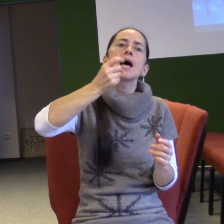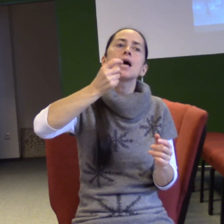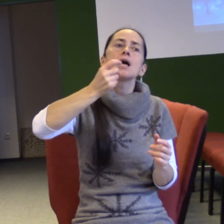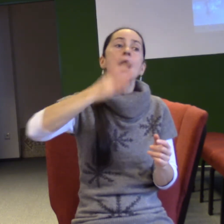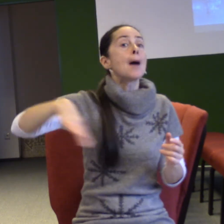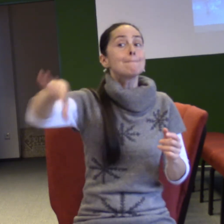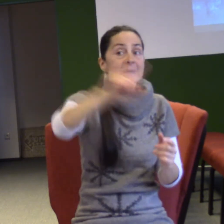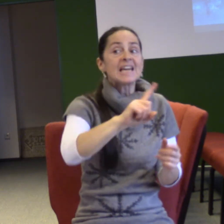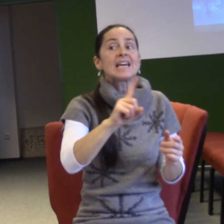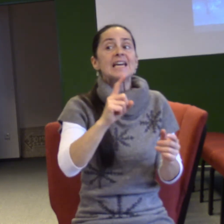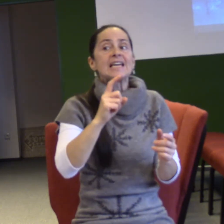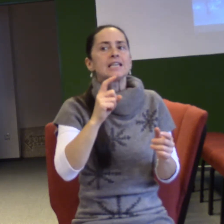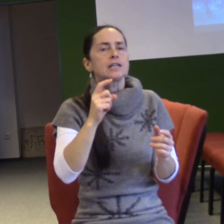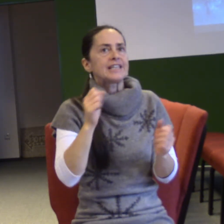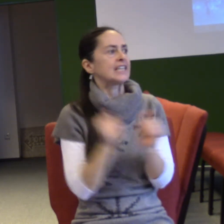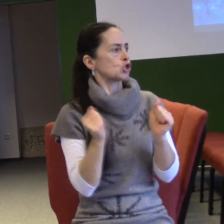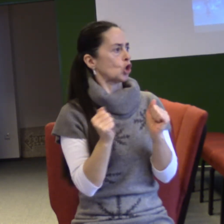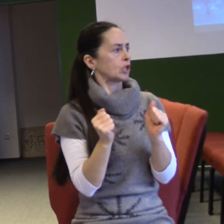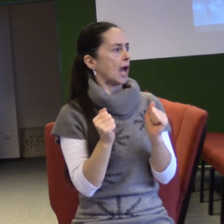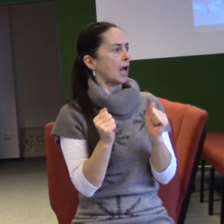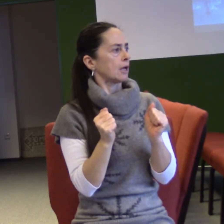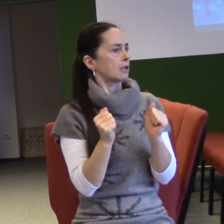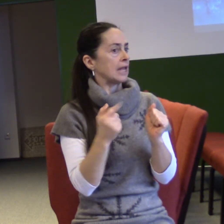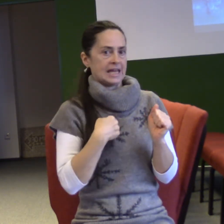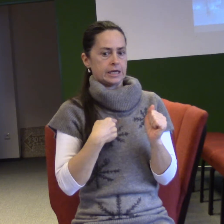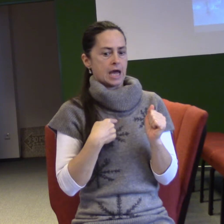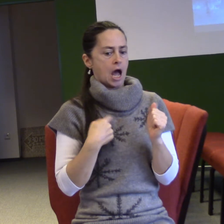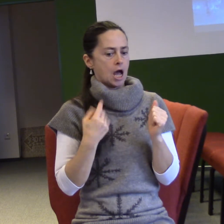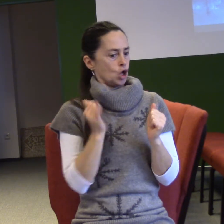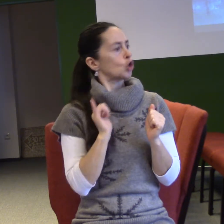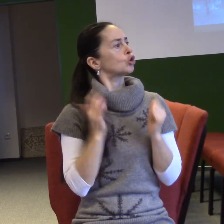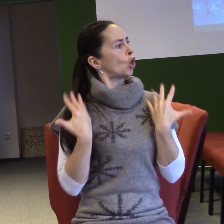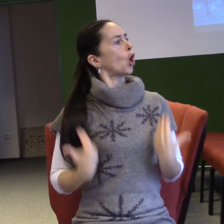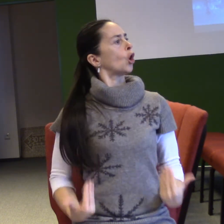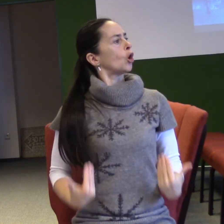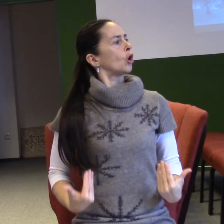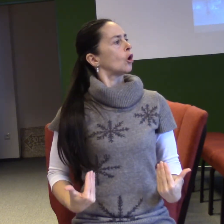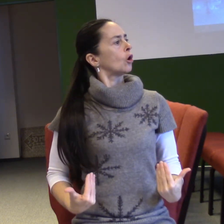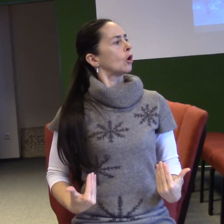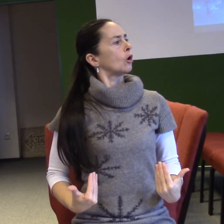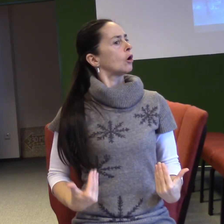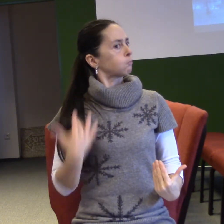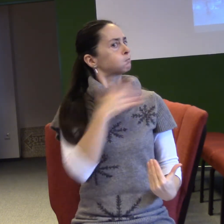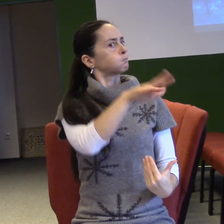Aby naše identita, to, že jsme boží děti, synové a dcery, že máme nějaký úkol od Boha, že jsme modlitevníci,